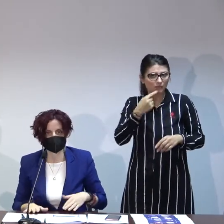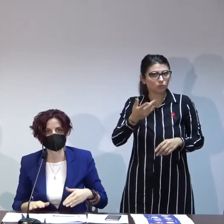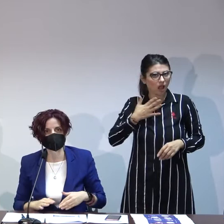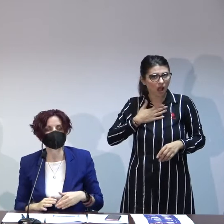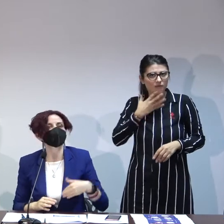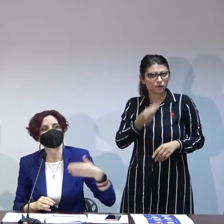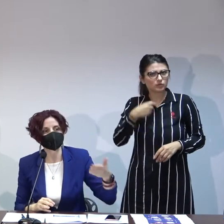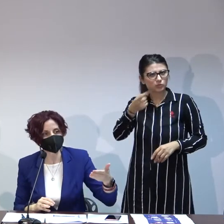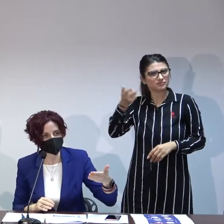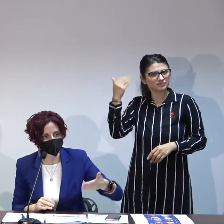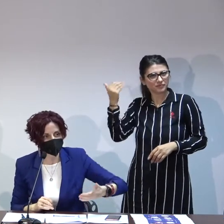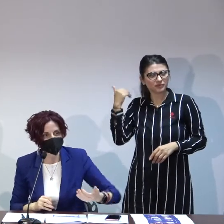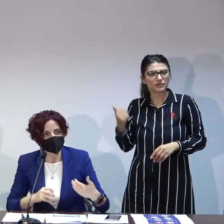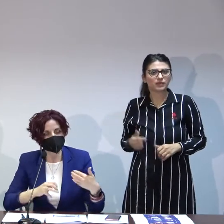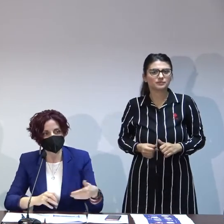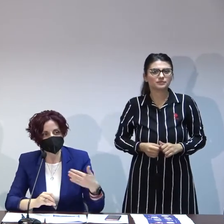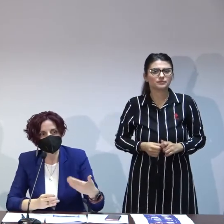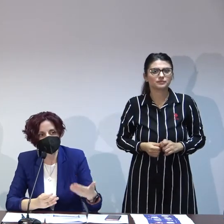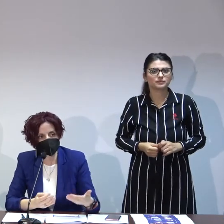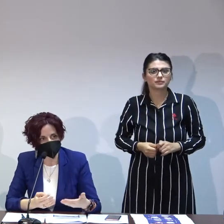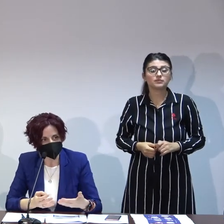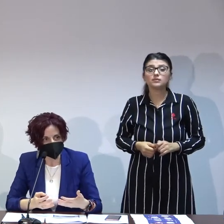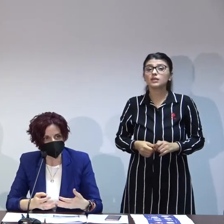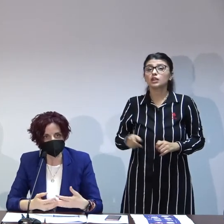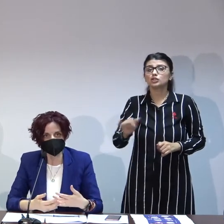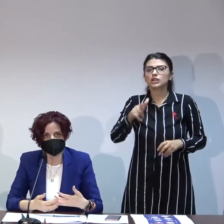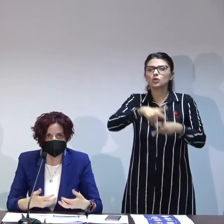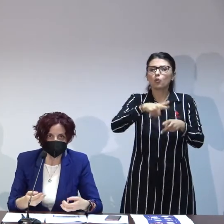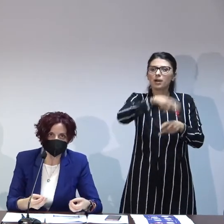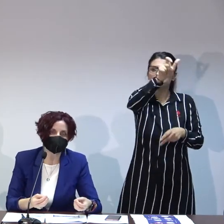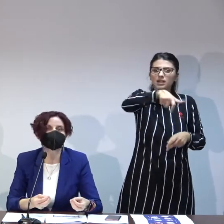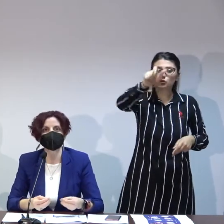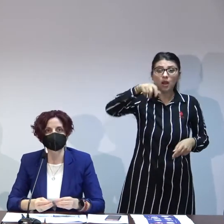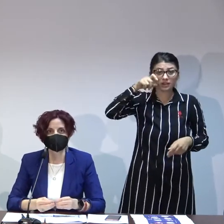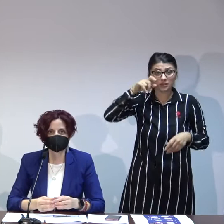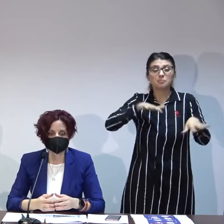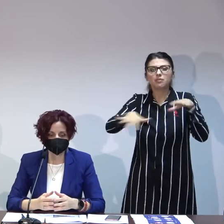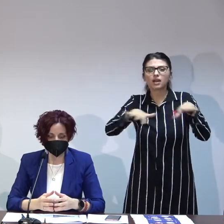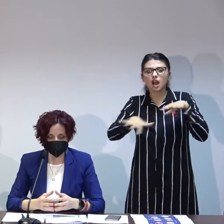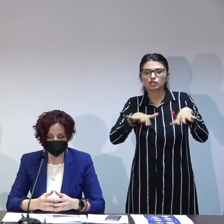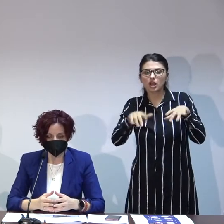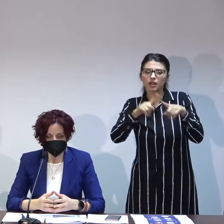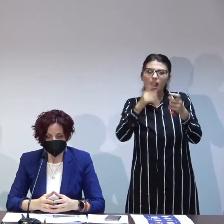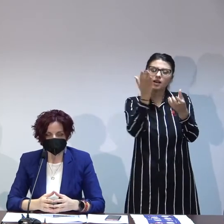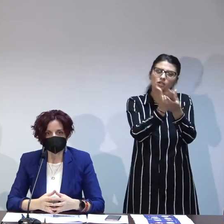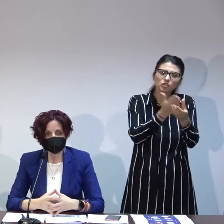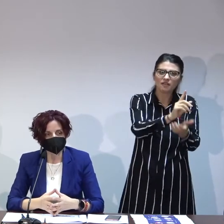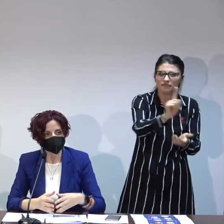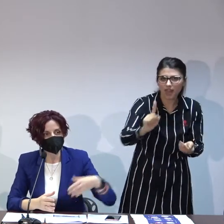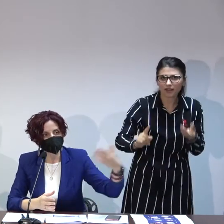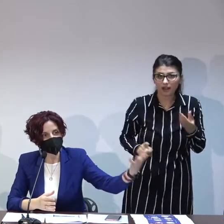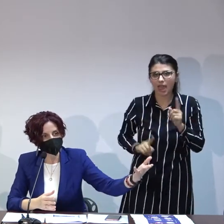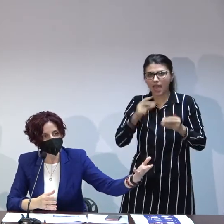devreme aceste prezumții ale managerilor de caz și aceste înțelegeri distorsionate că dacă îl